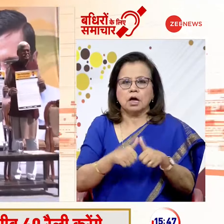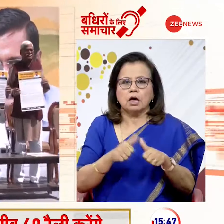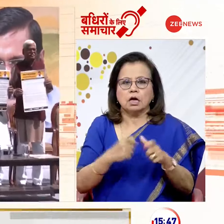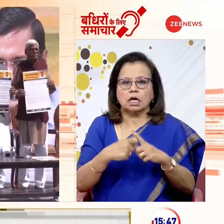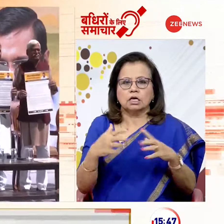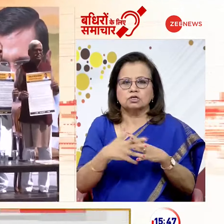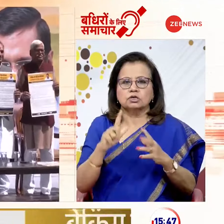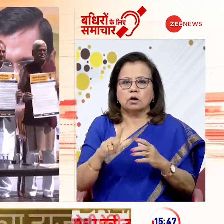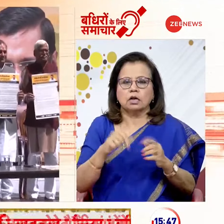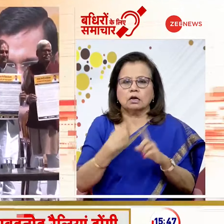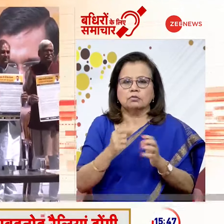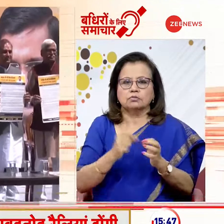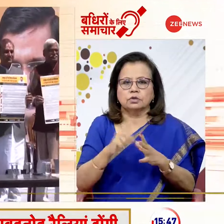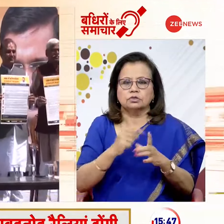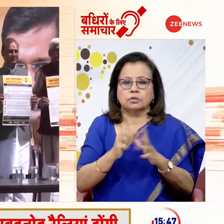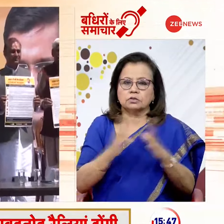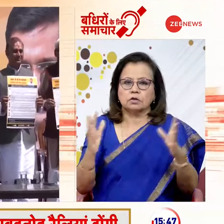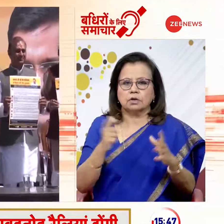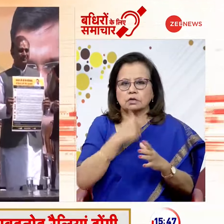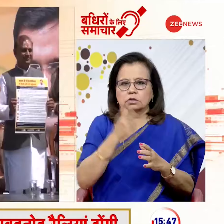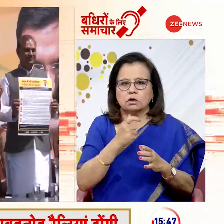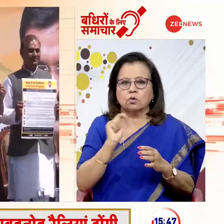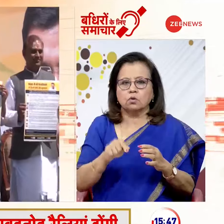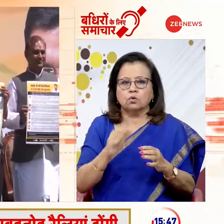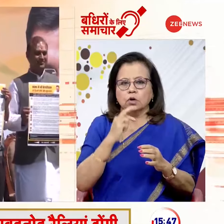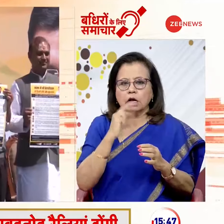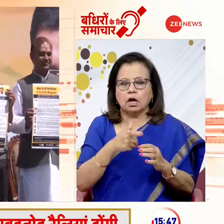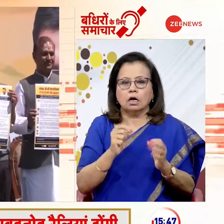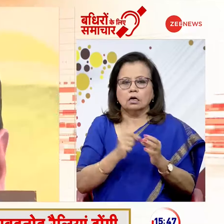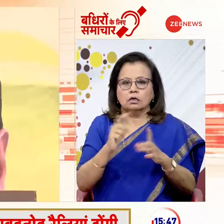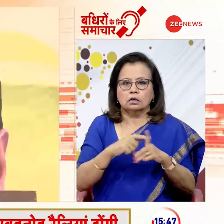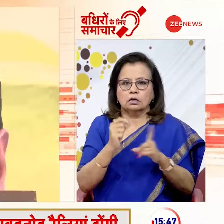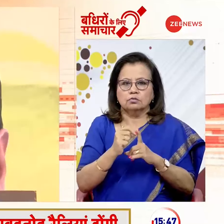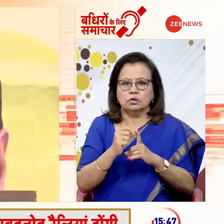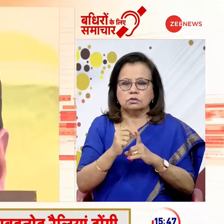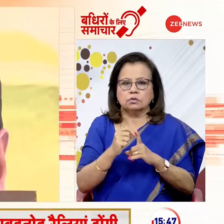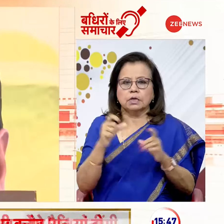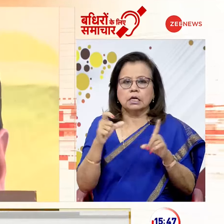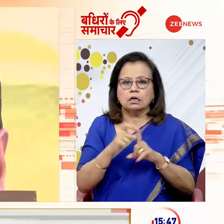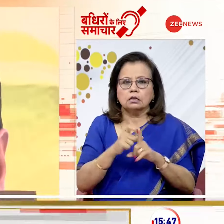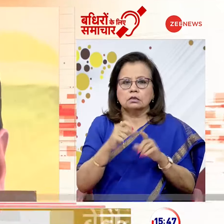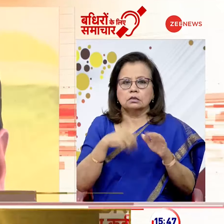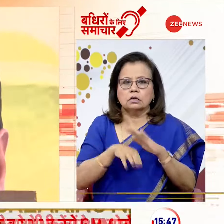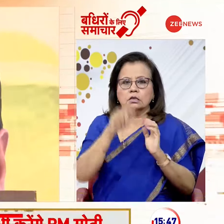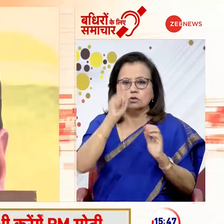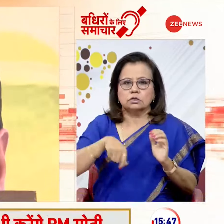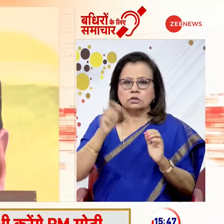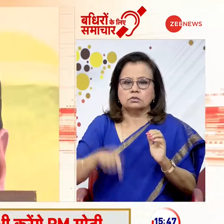केजरिवाल ने बीजेपी पर जम कर निशाना साथा उन्होंने कहा कि बीजेपी दिल्ली की जनता से